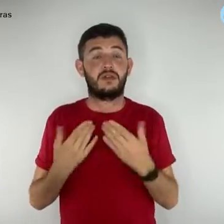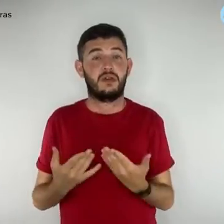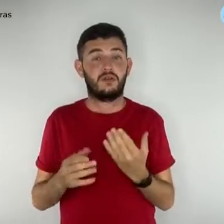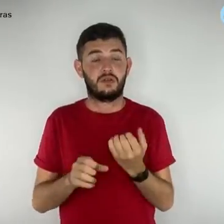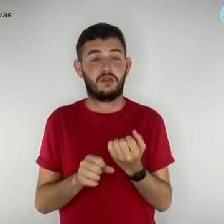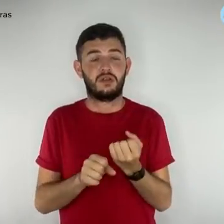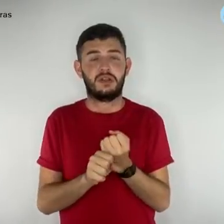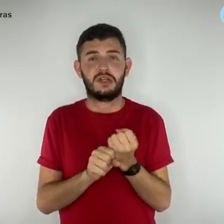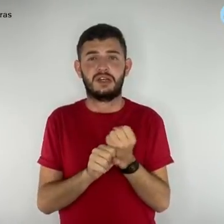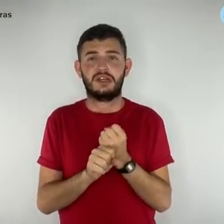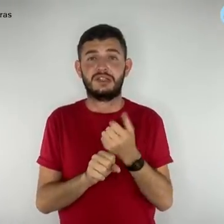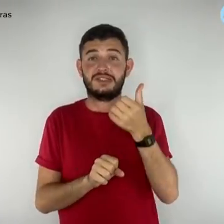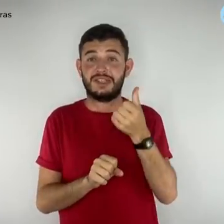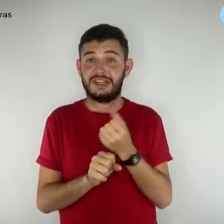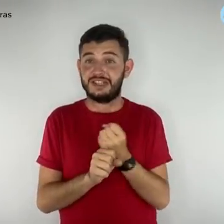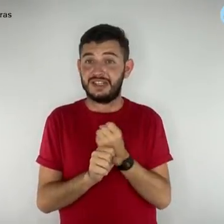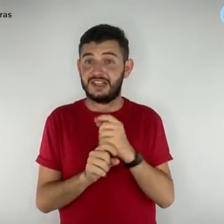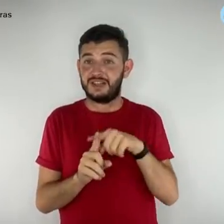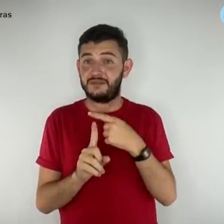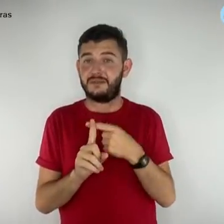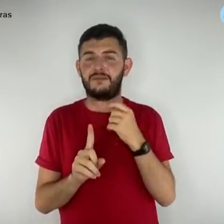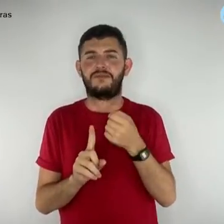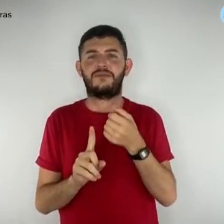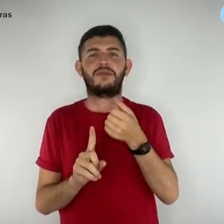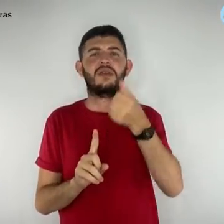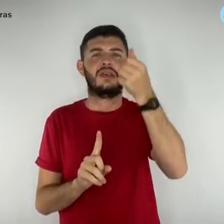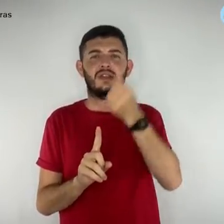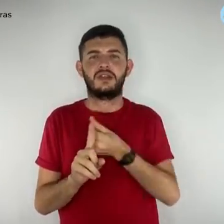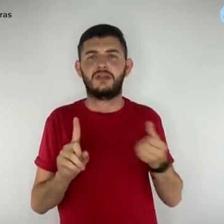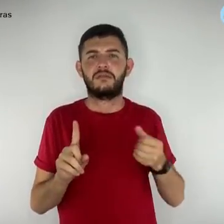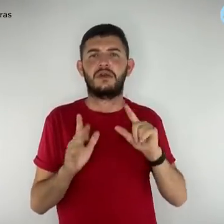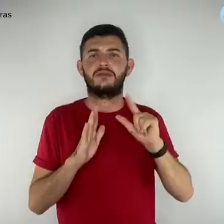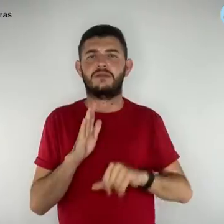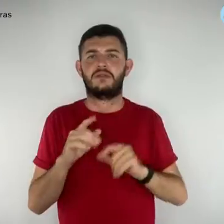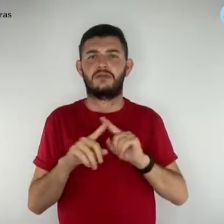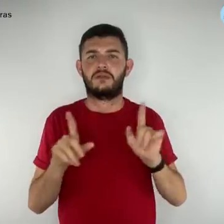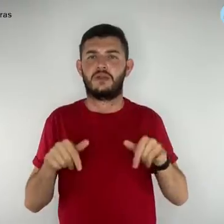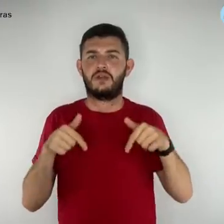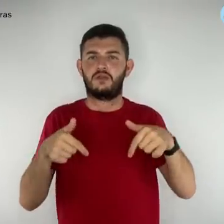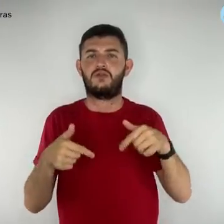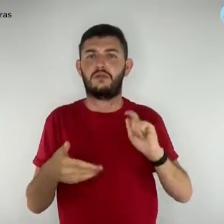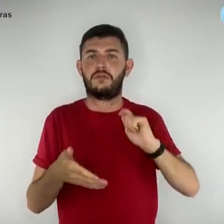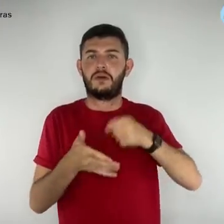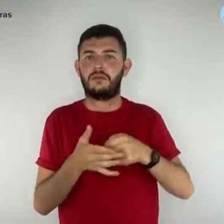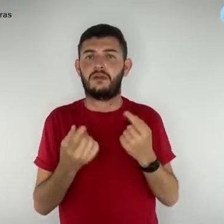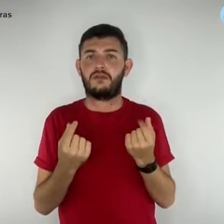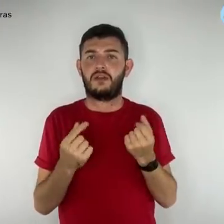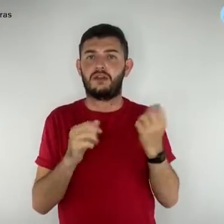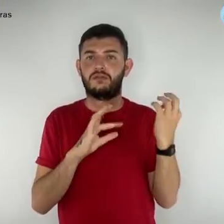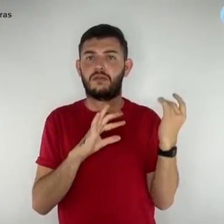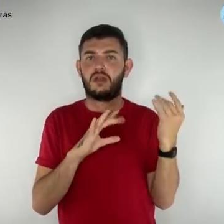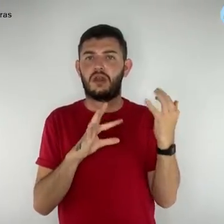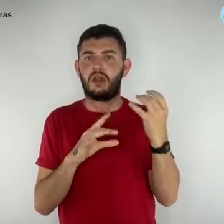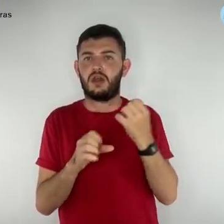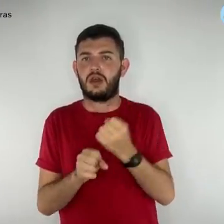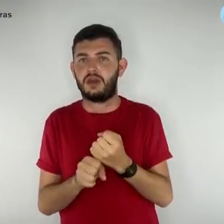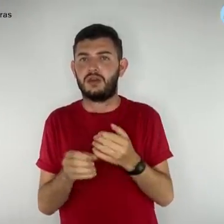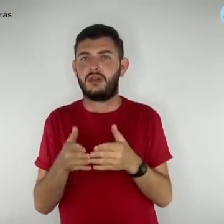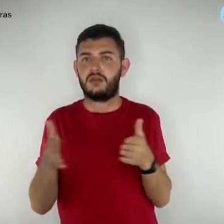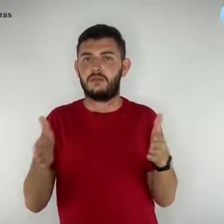seis anos e meio de atraso a luta pelo pagamento dos valores retroativos referentes ao período